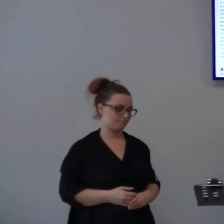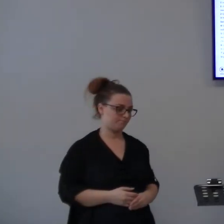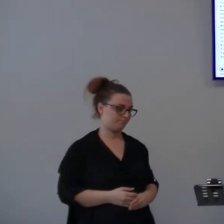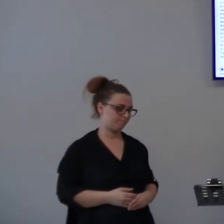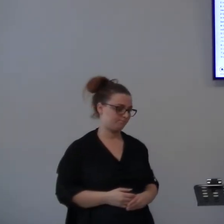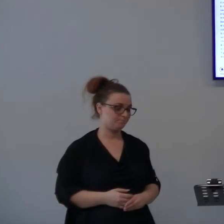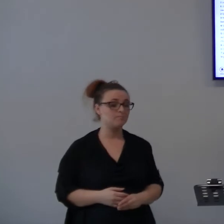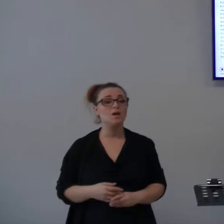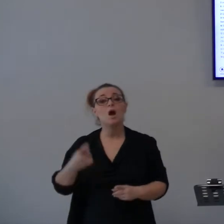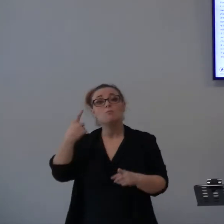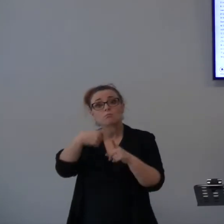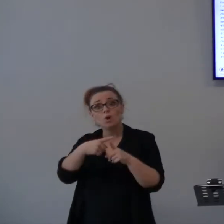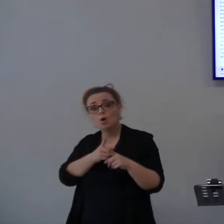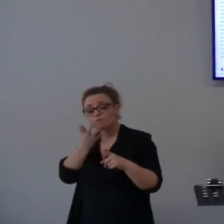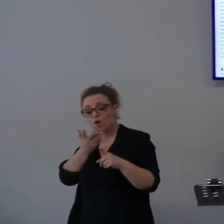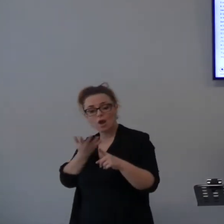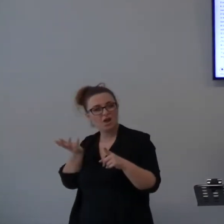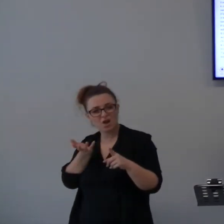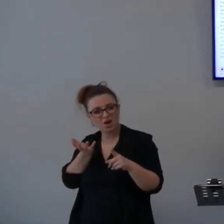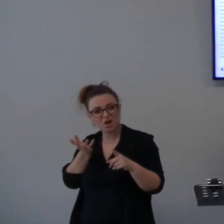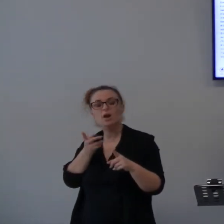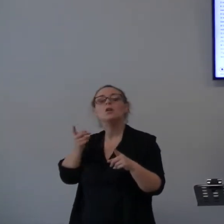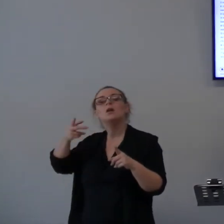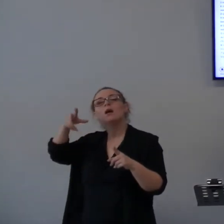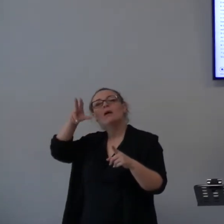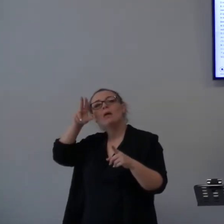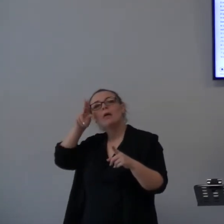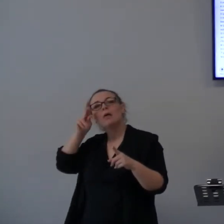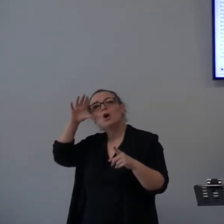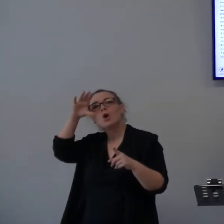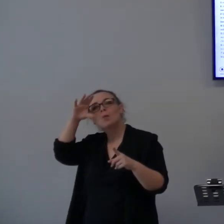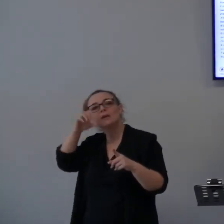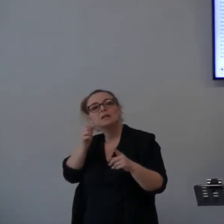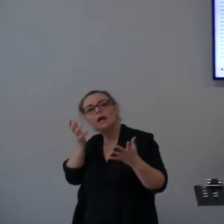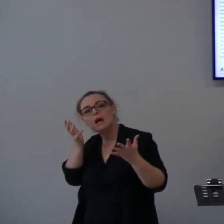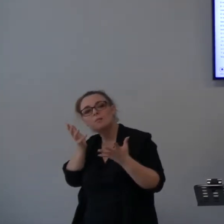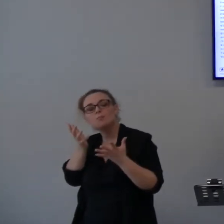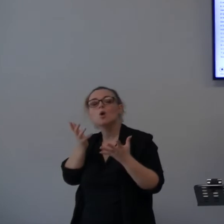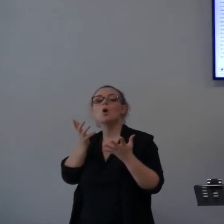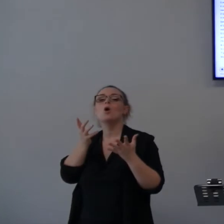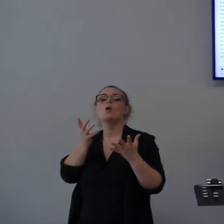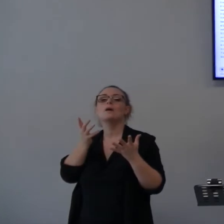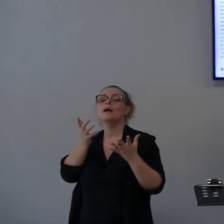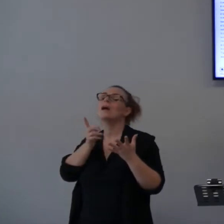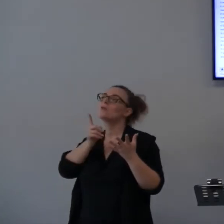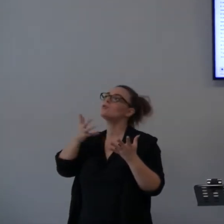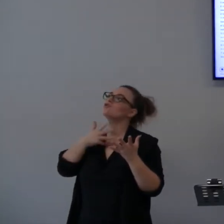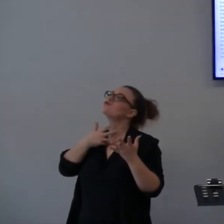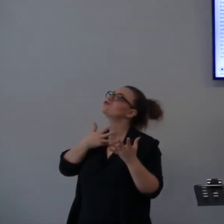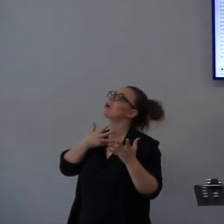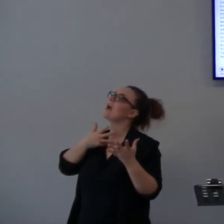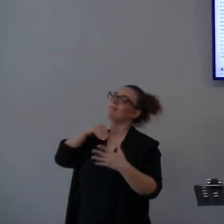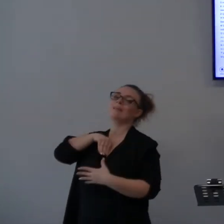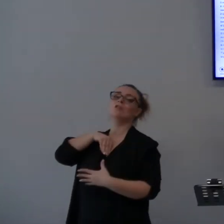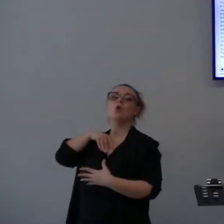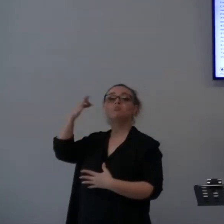E lui vuole anche. che riconosciamo appunto queste sue qualità e il fatto che lui comunque è